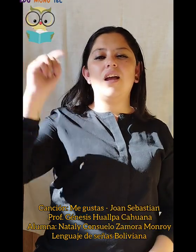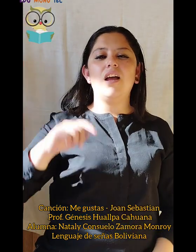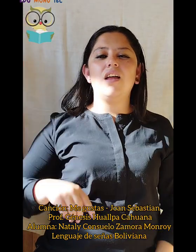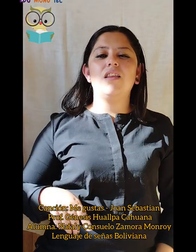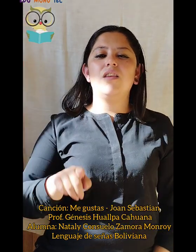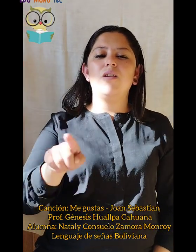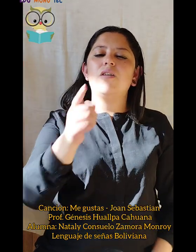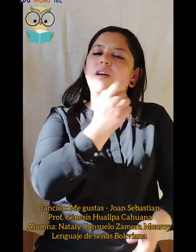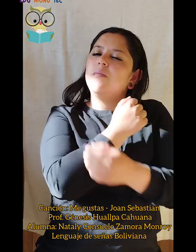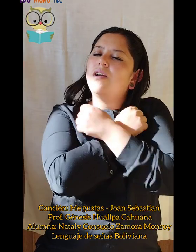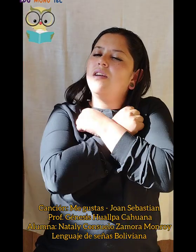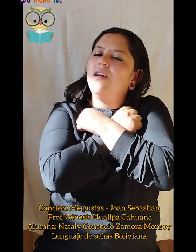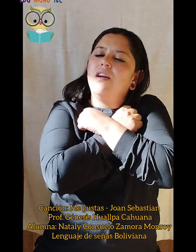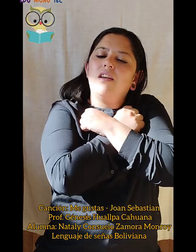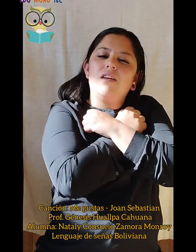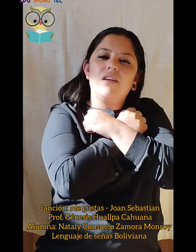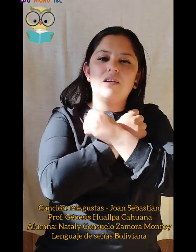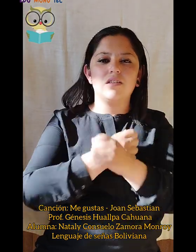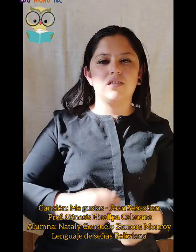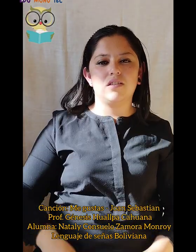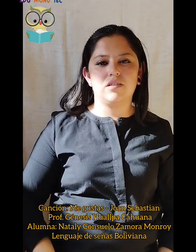pensando que me quieres